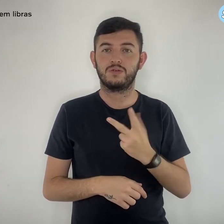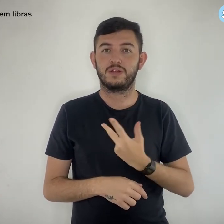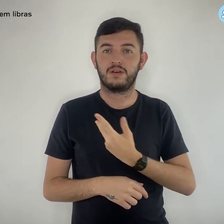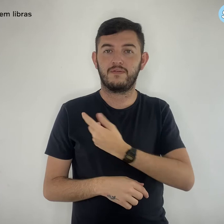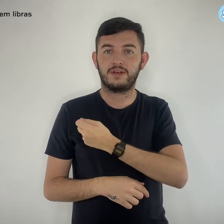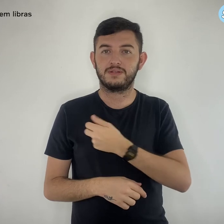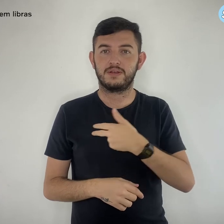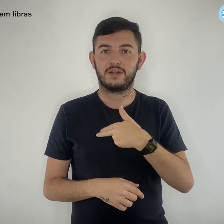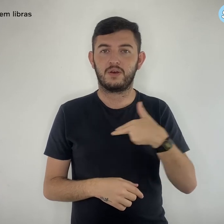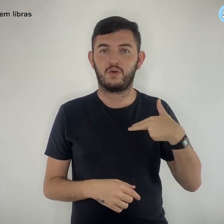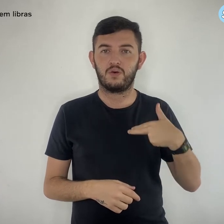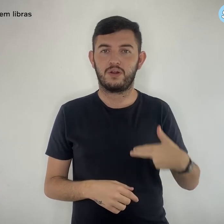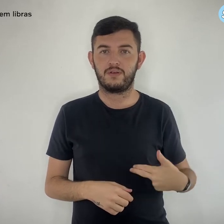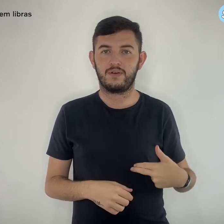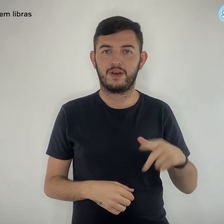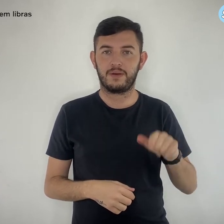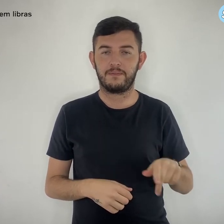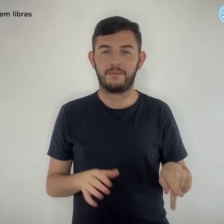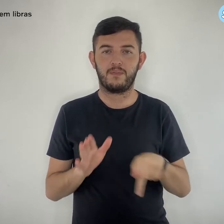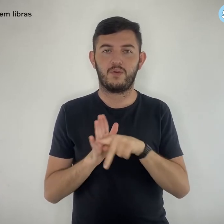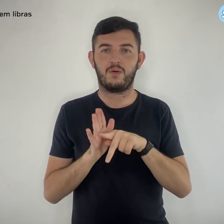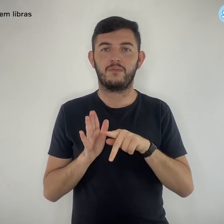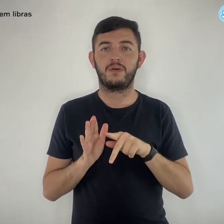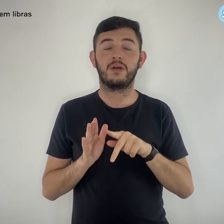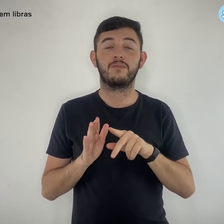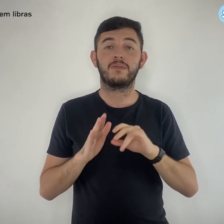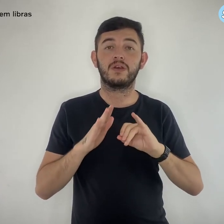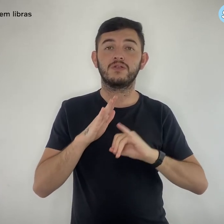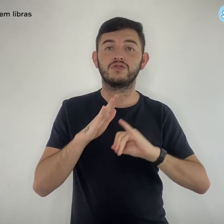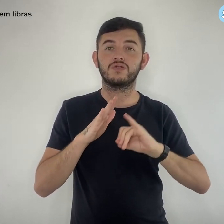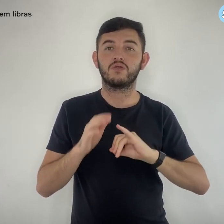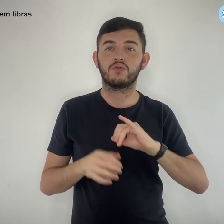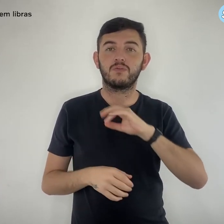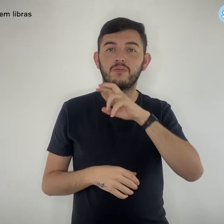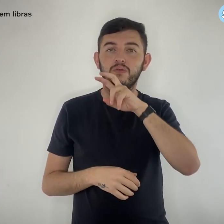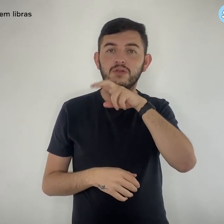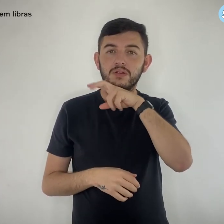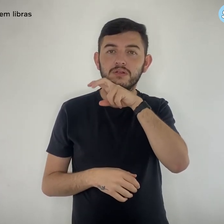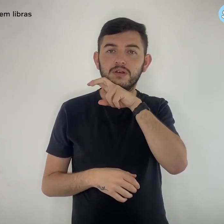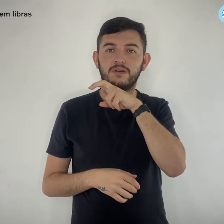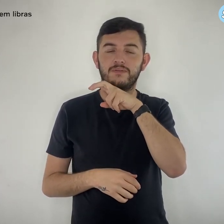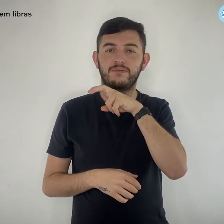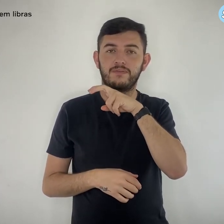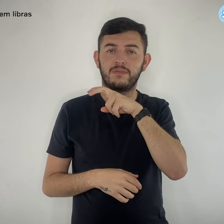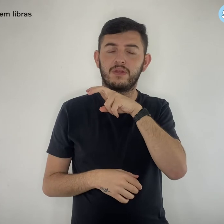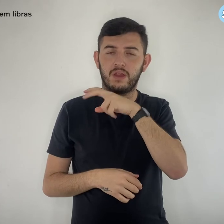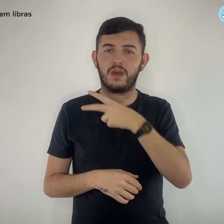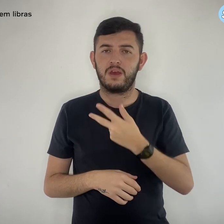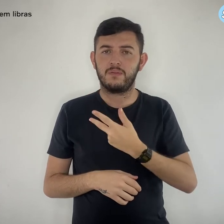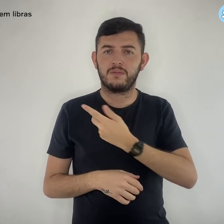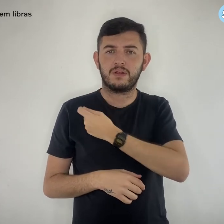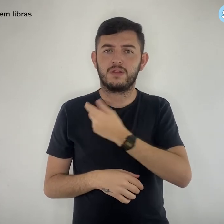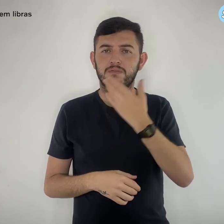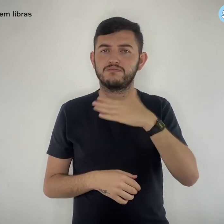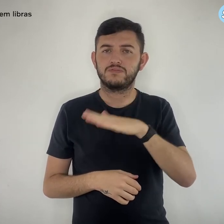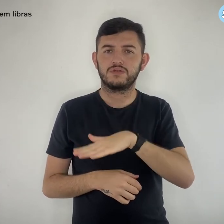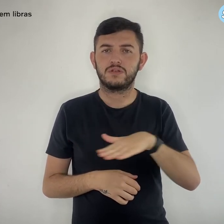Coronavac do Instituto Butantan na campanha de imunização infantil contra a Covid-19